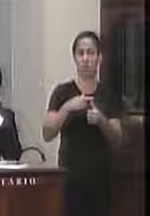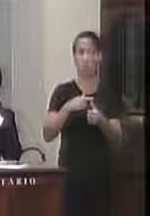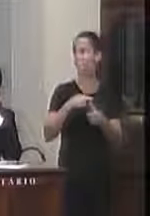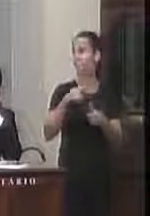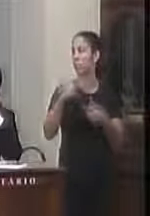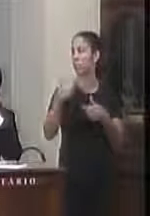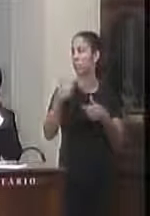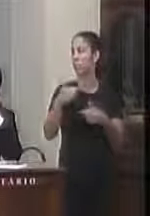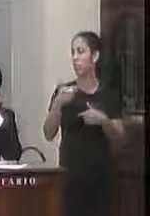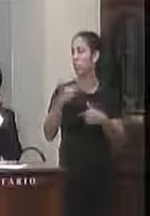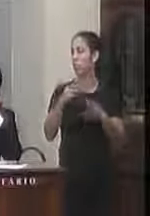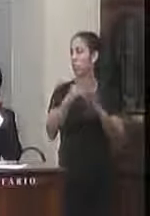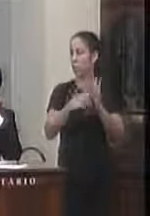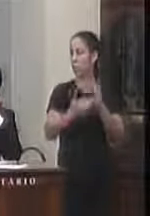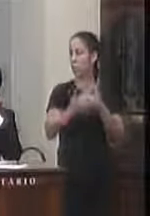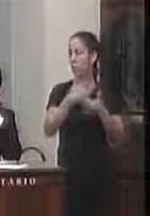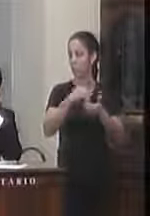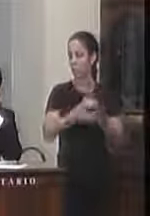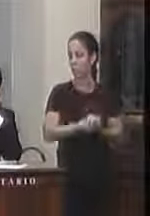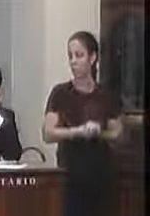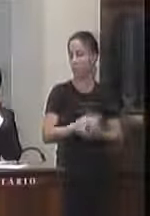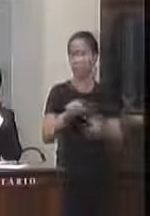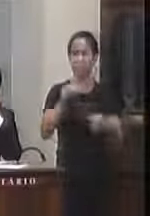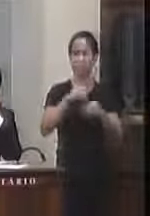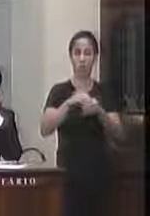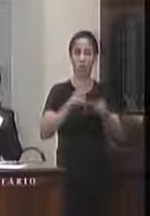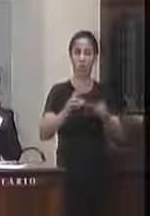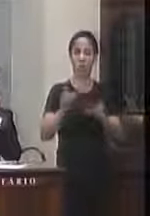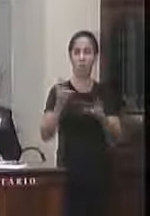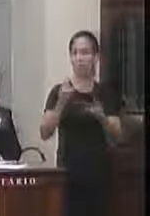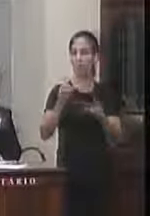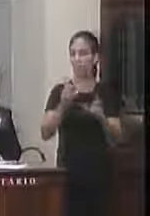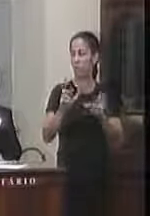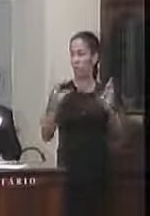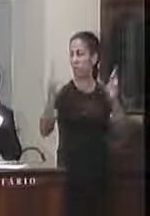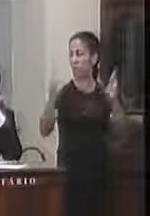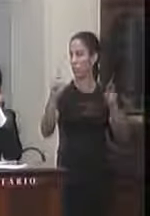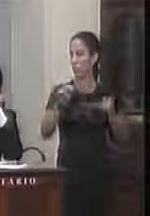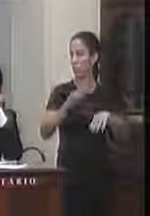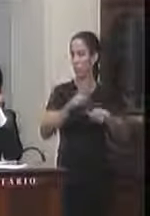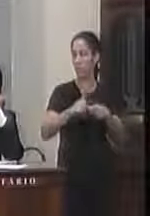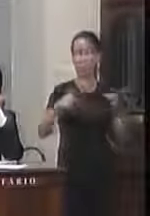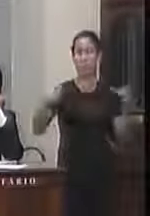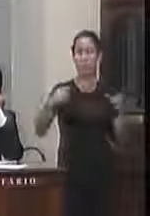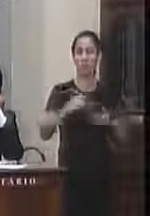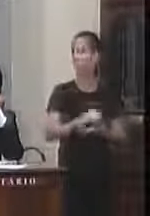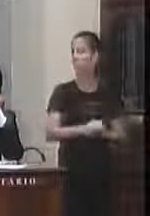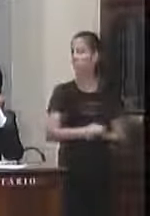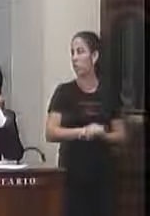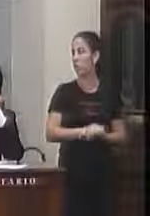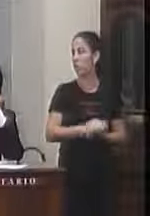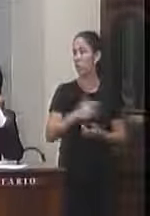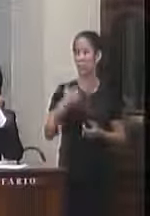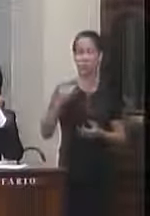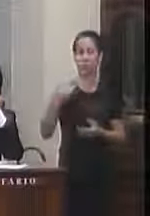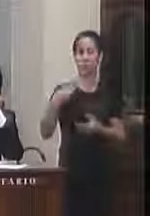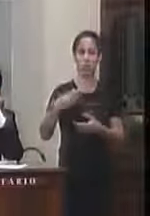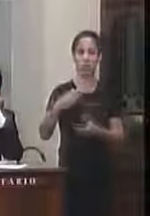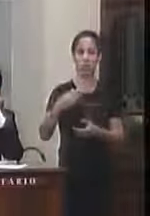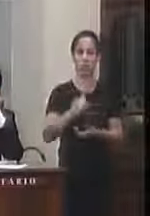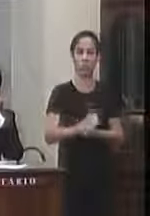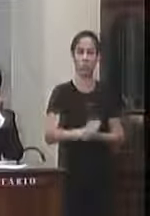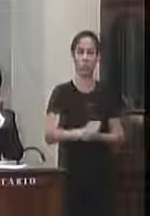segundo do regimento interno dessa casa votação nominal maioria nominal de dois terços